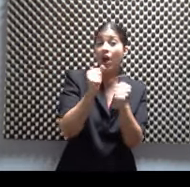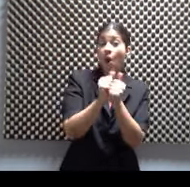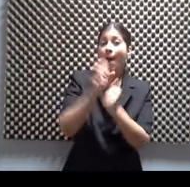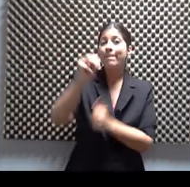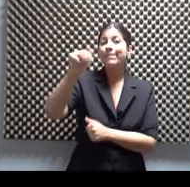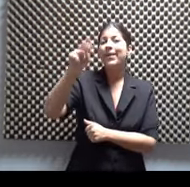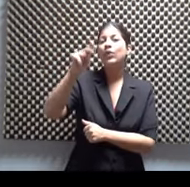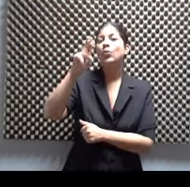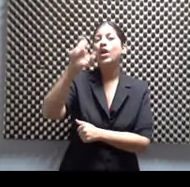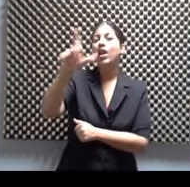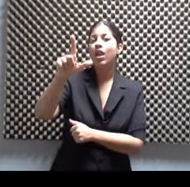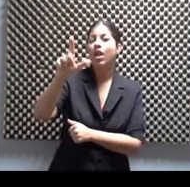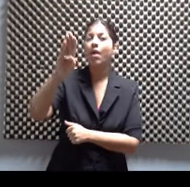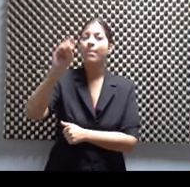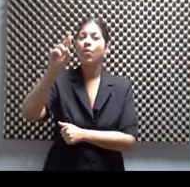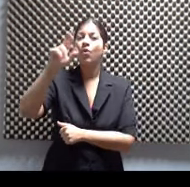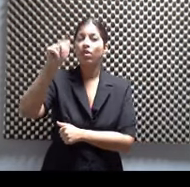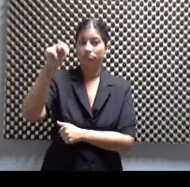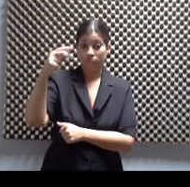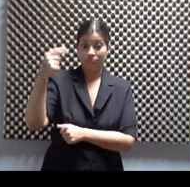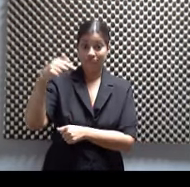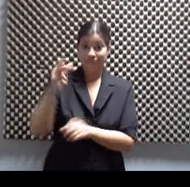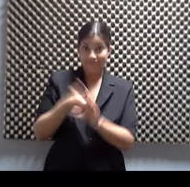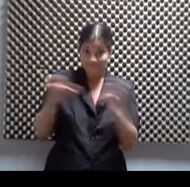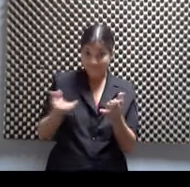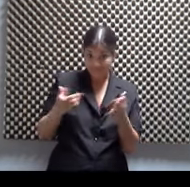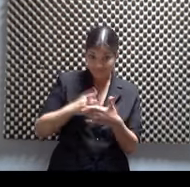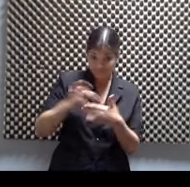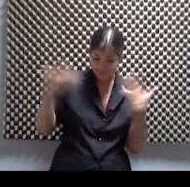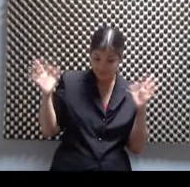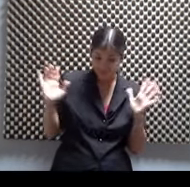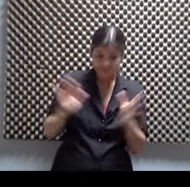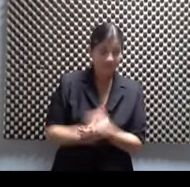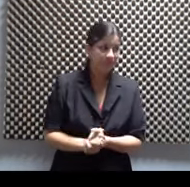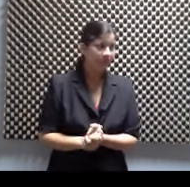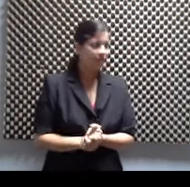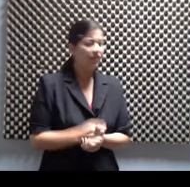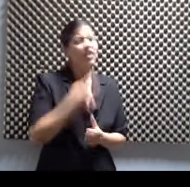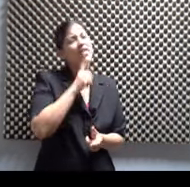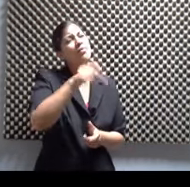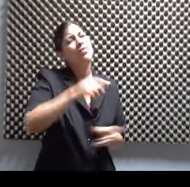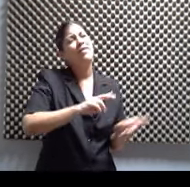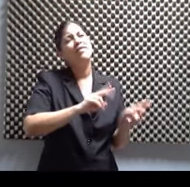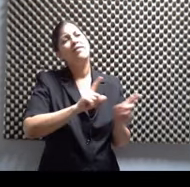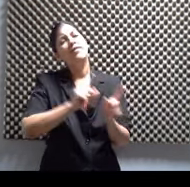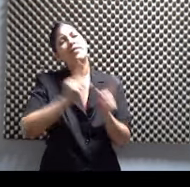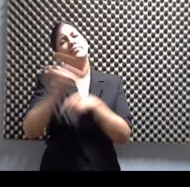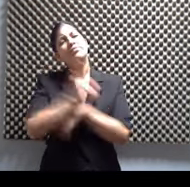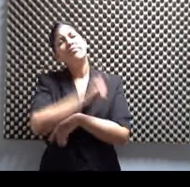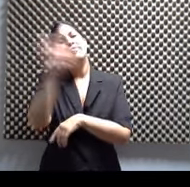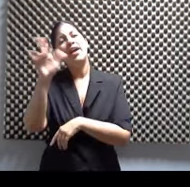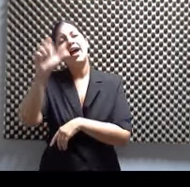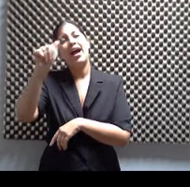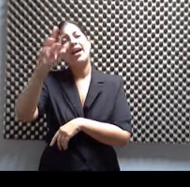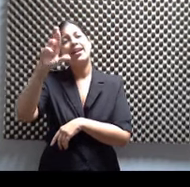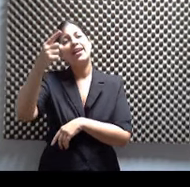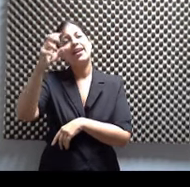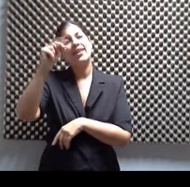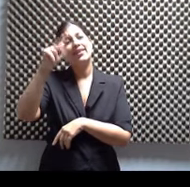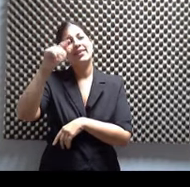acá en el programa. Exactamente. Teatro Osea un ratito. ahí entonces que vas a Argentina. Ya ahora que estás en Puerto Rico, ¿qué vas a hacer? ¿Qué quieres